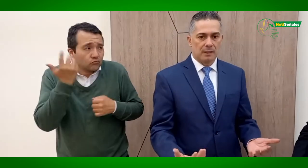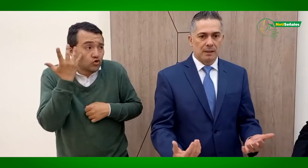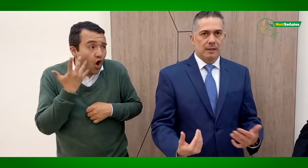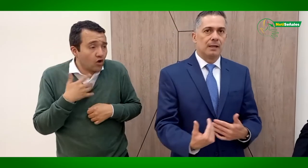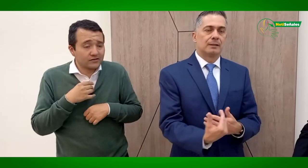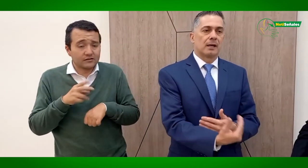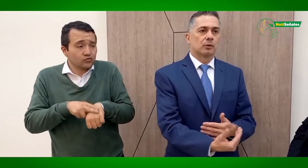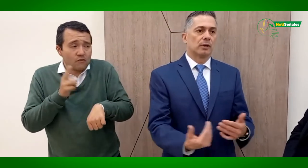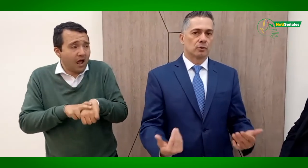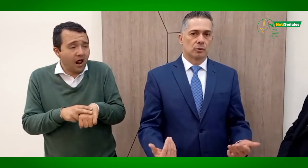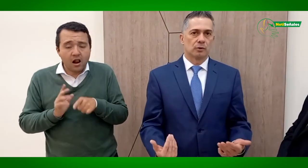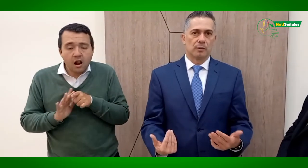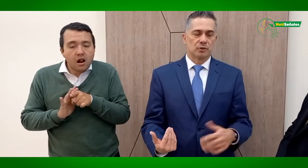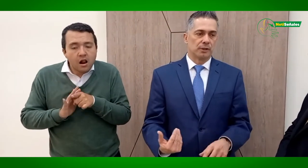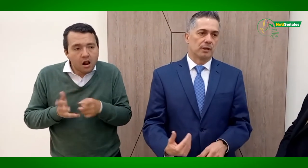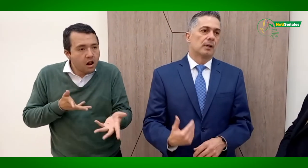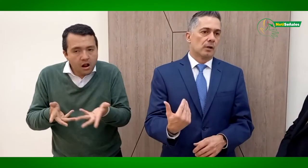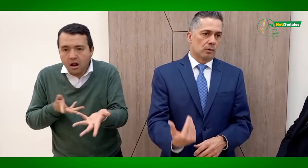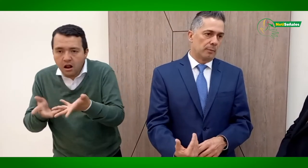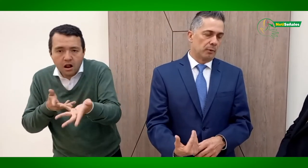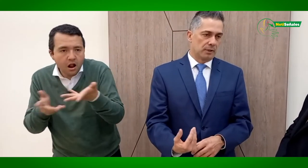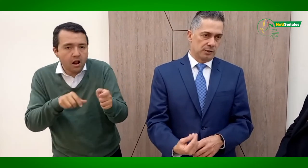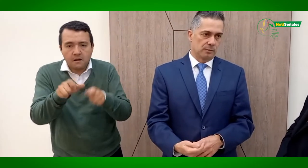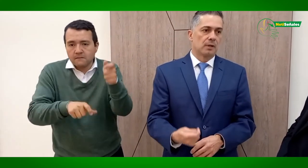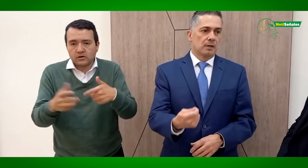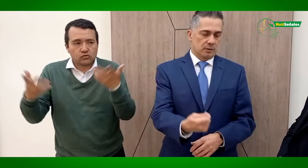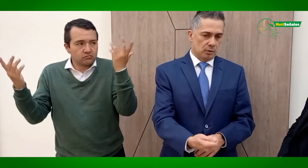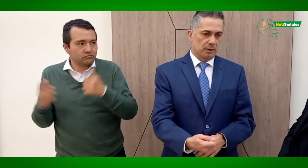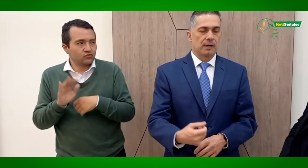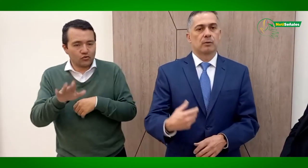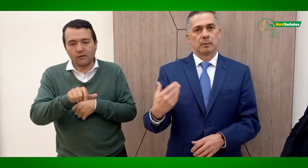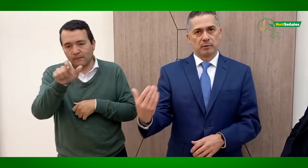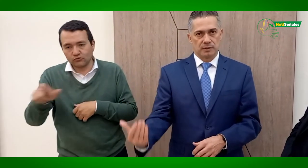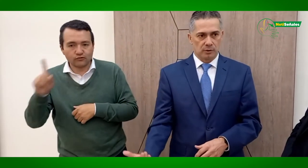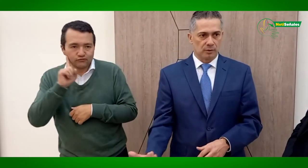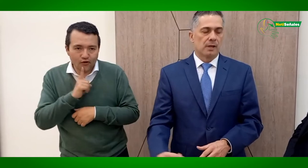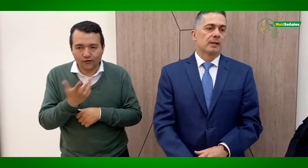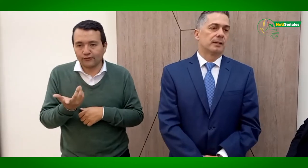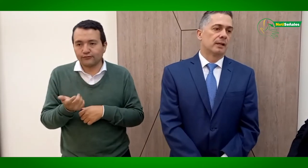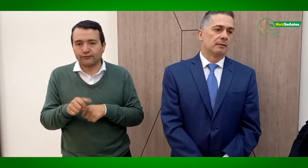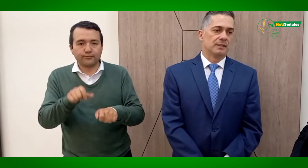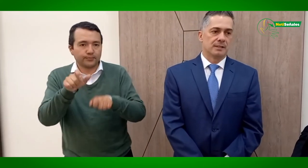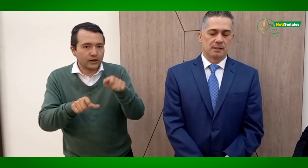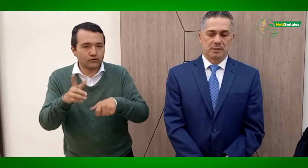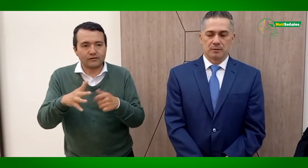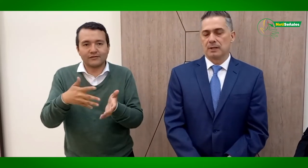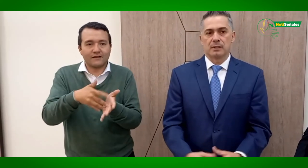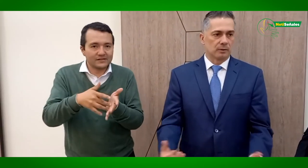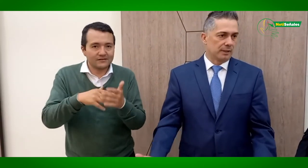el trato que nosotros debemos tener con la población sorda, con la población que tenga deficiencias visuales y que